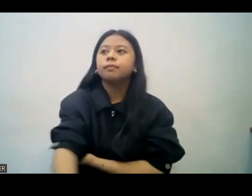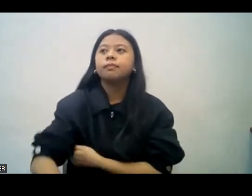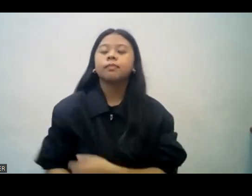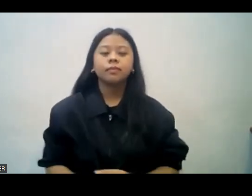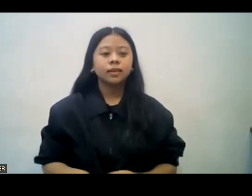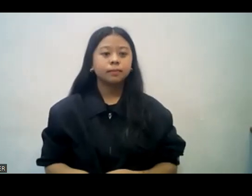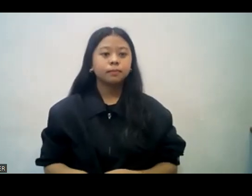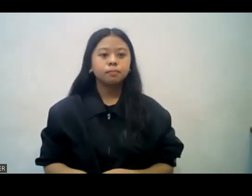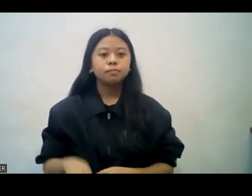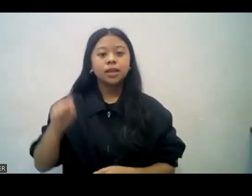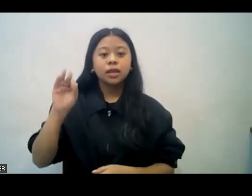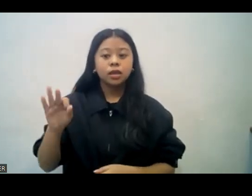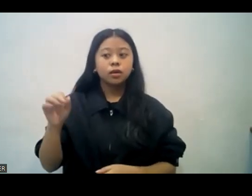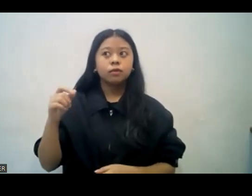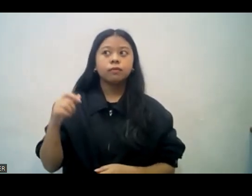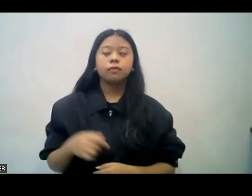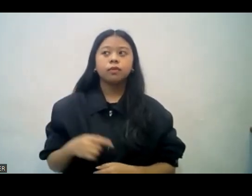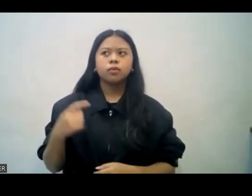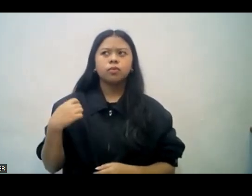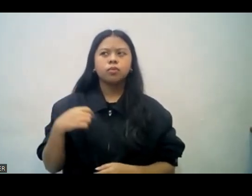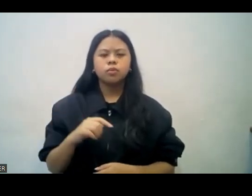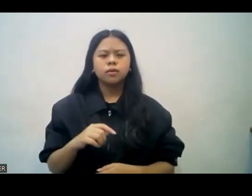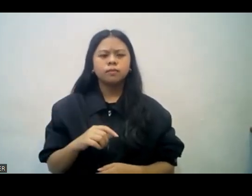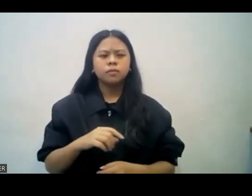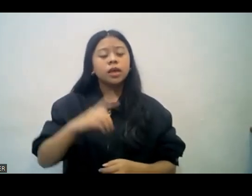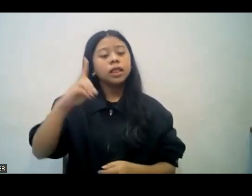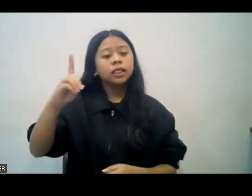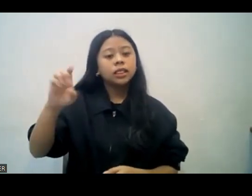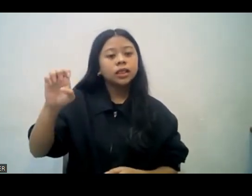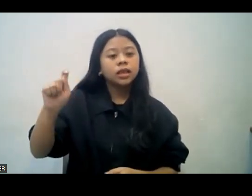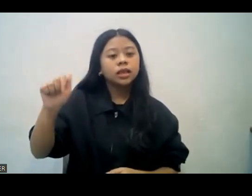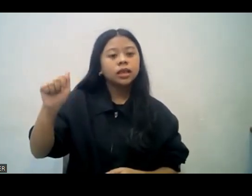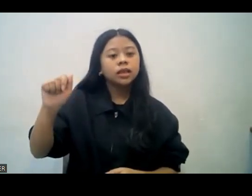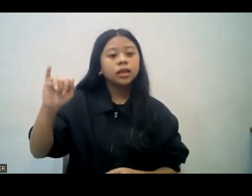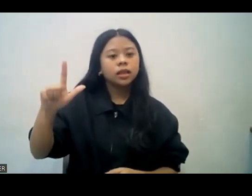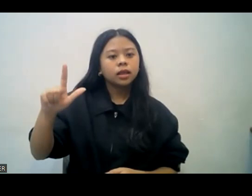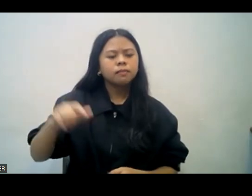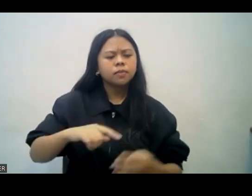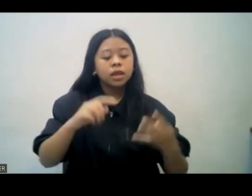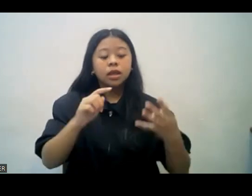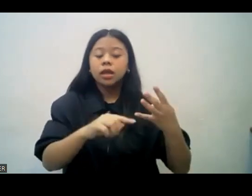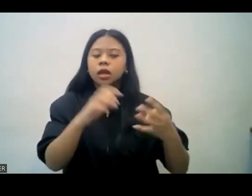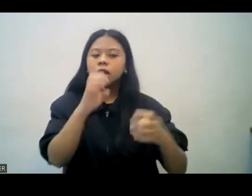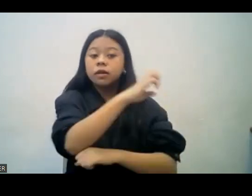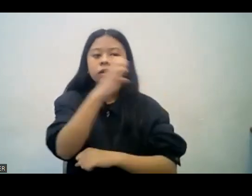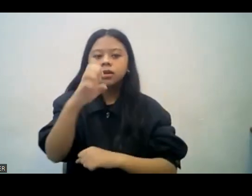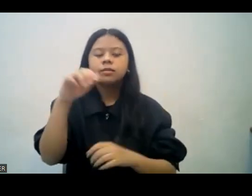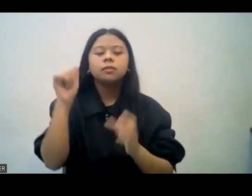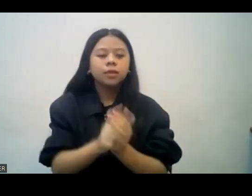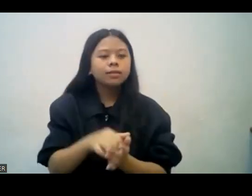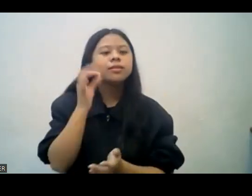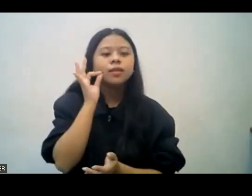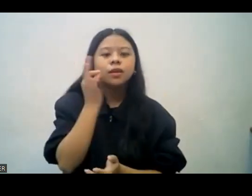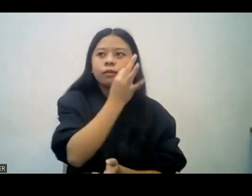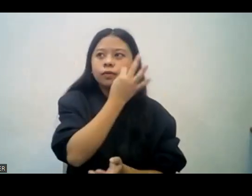Kaya kung atin pong ihiwala ito ng maigi, yung pong evangelism, ito po yung risulta o bunga. So, as a result of